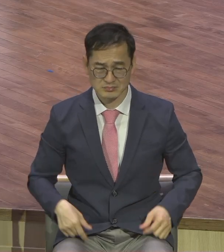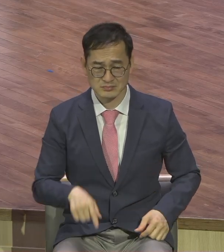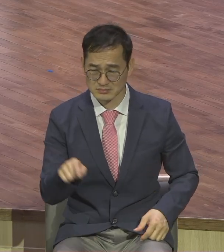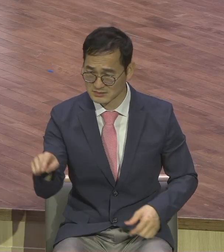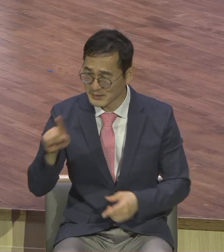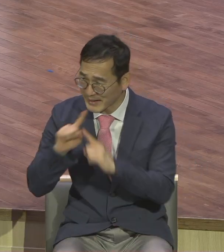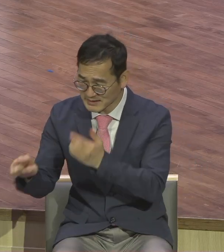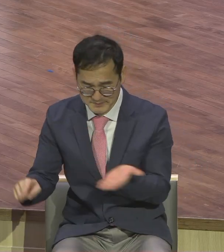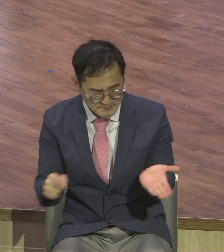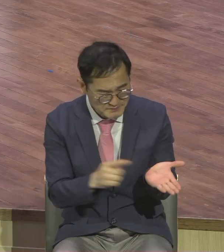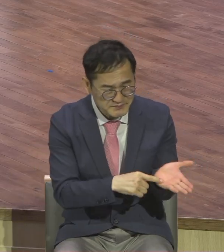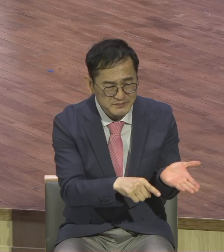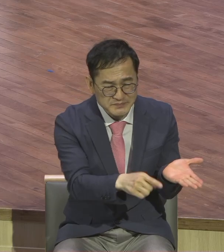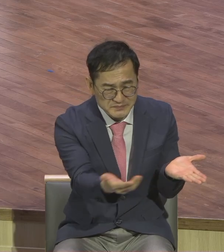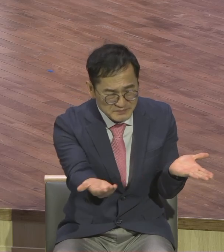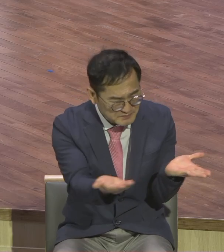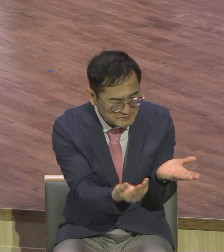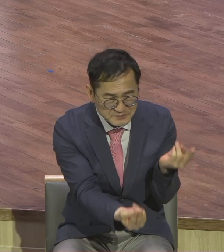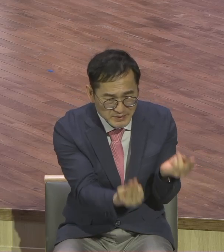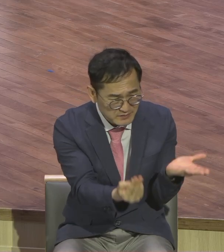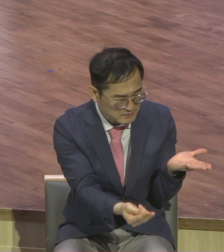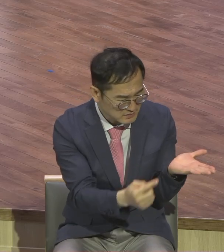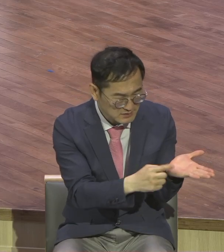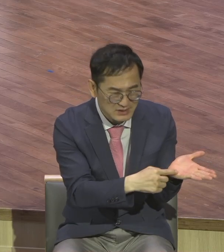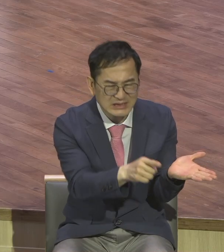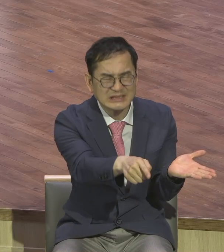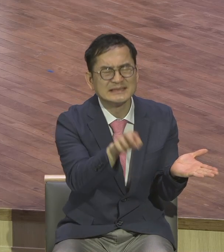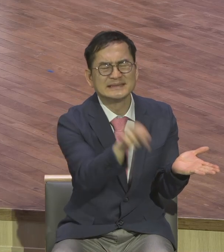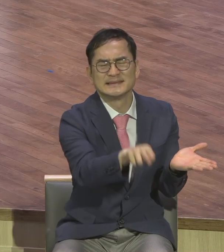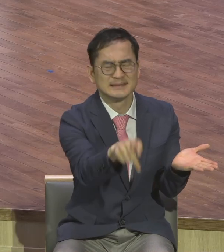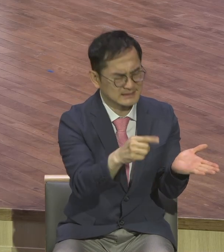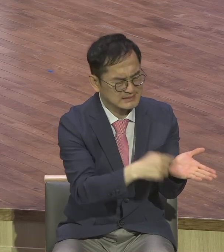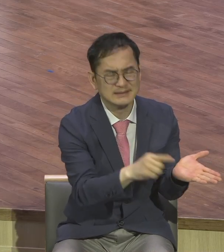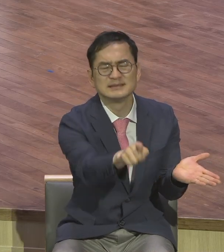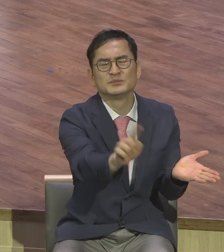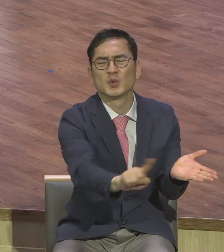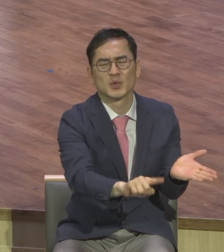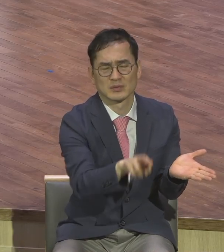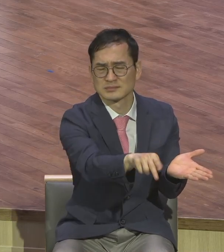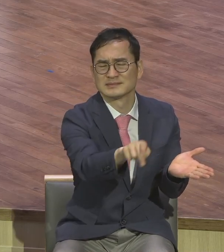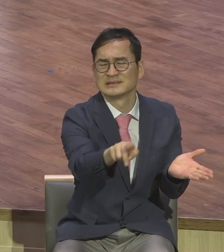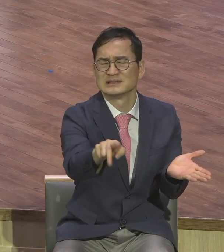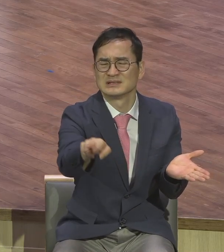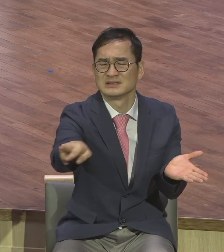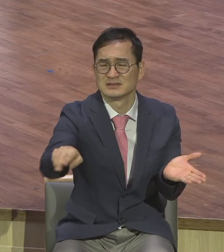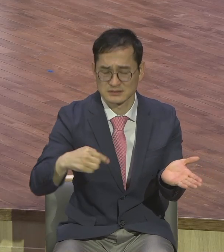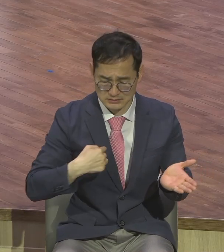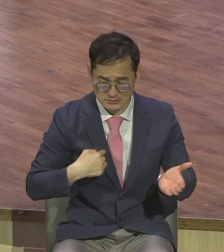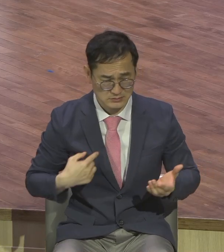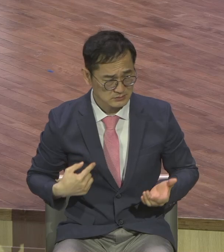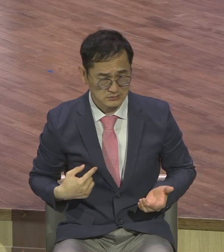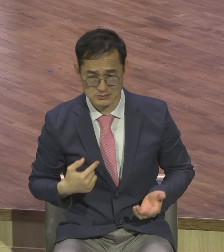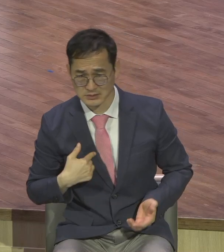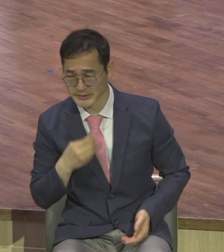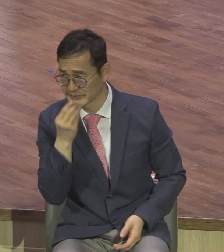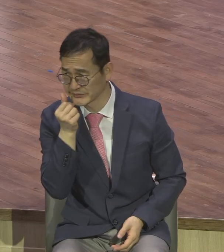판단하고 정지하고 그게 사용했어요. 무엇보다도 말씀의 본질이신